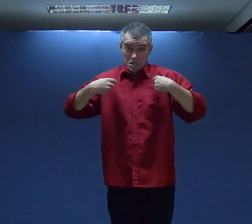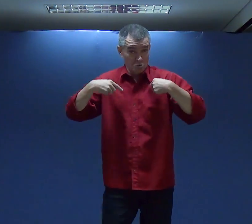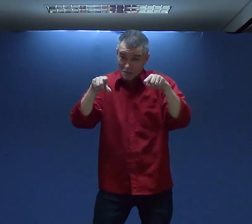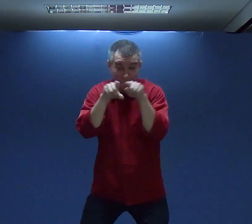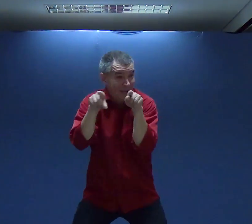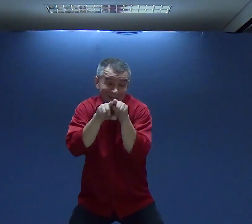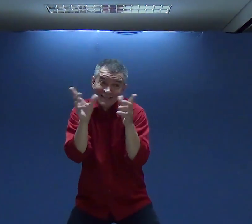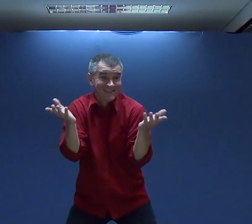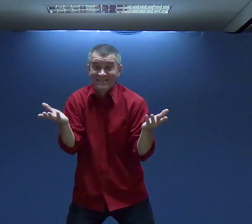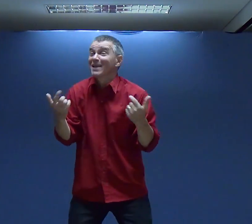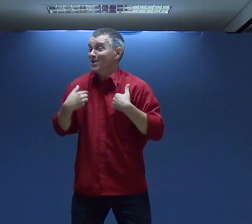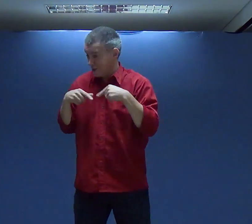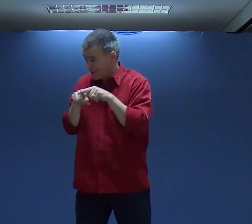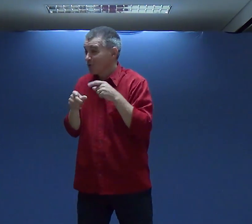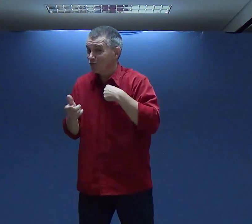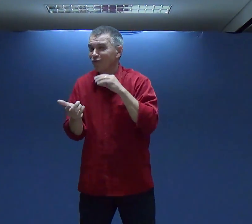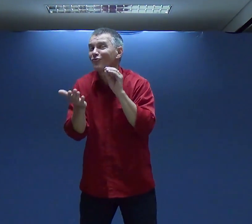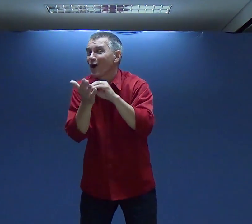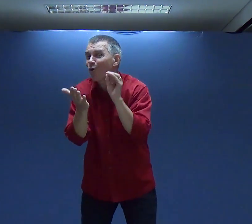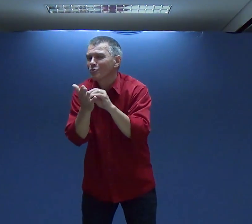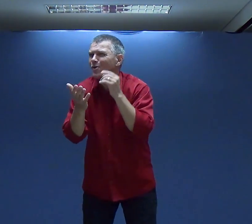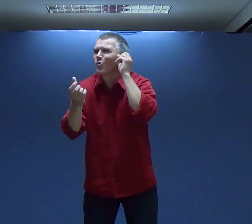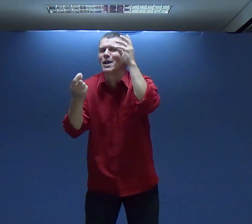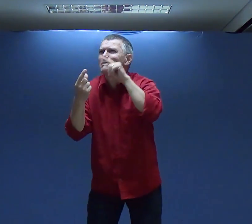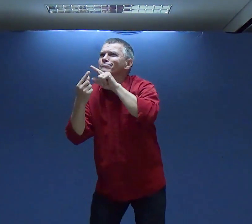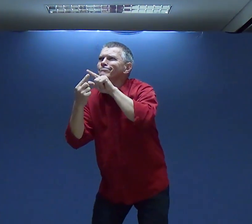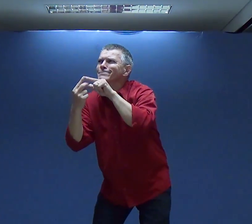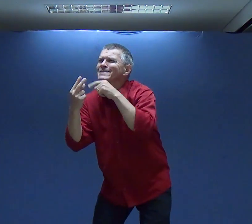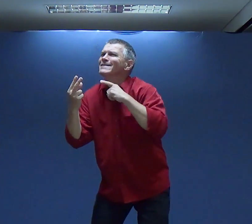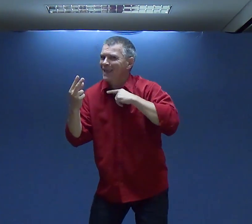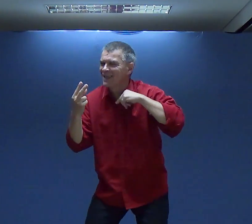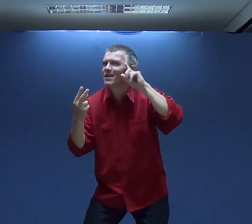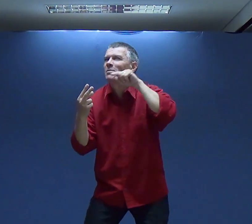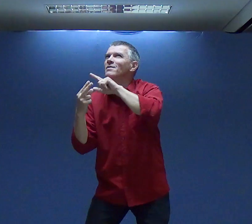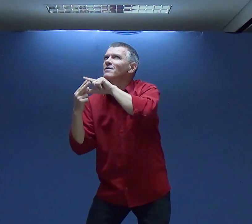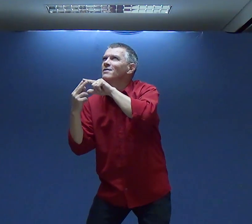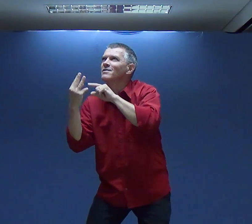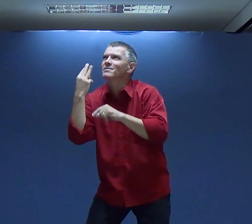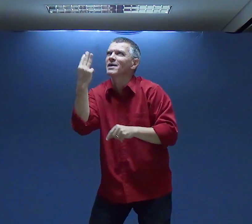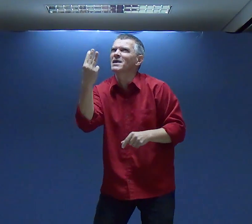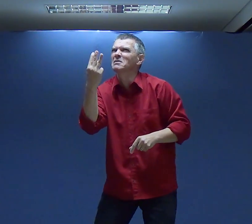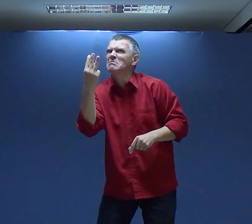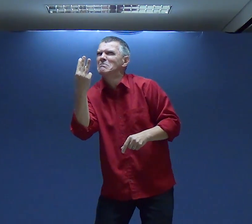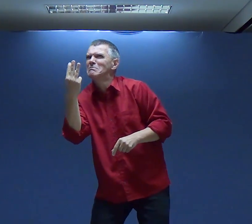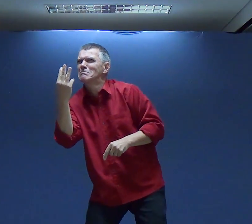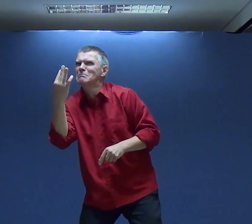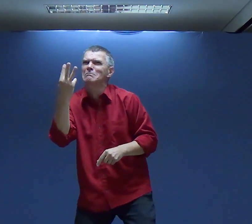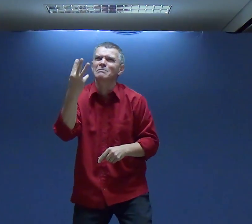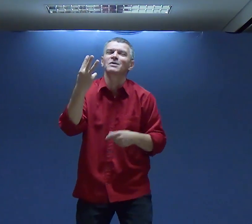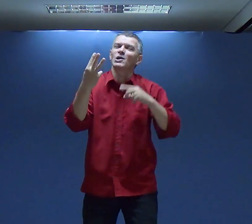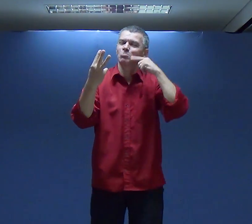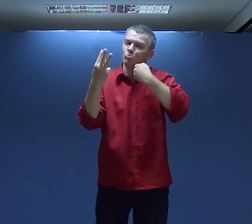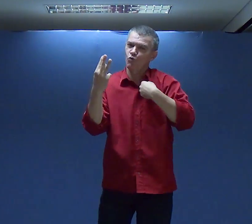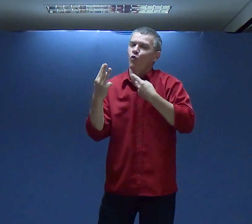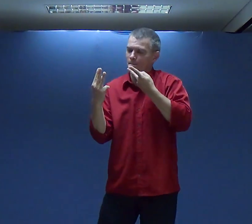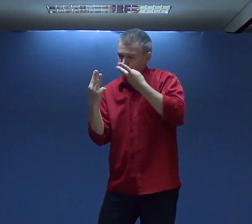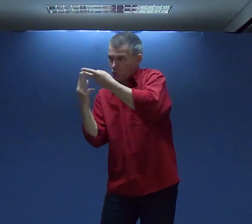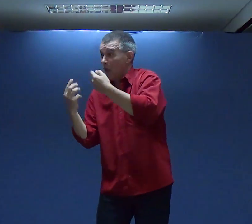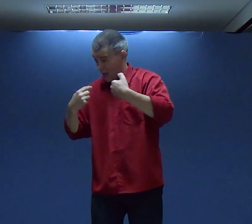Atrapalha A Tua Vida Eu Também Sou Assim Se Nos Faça Algo Restaurar Com Alguém Duas Três